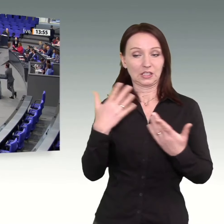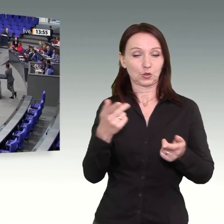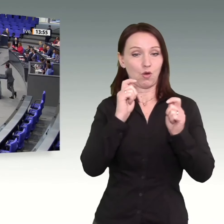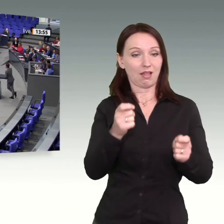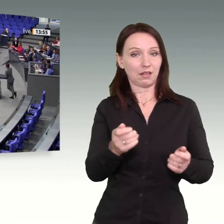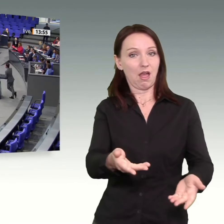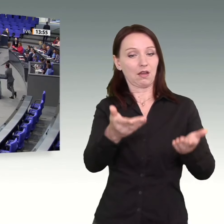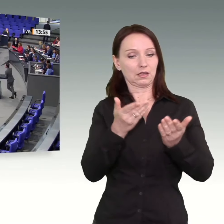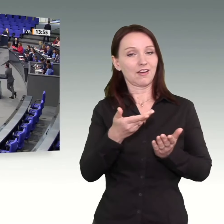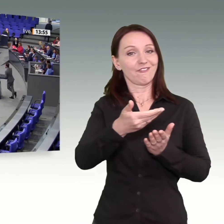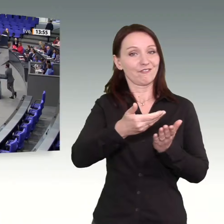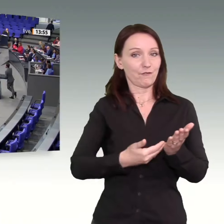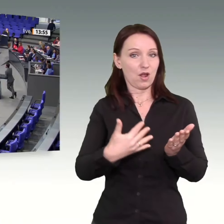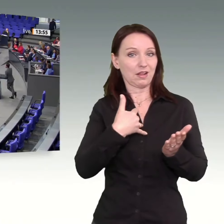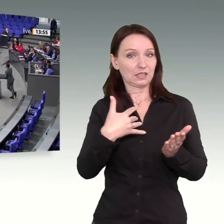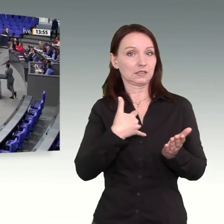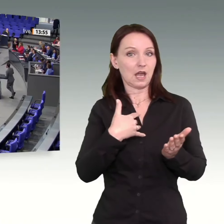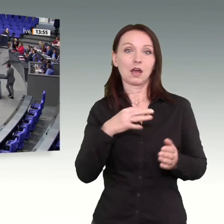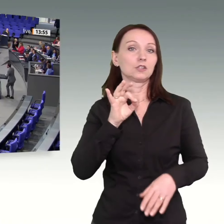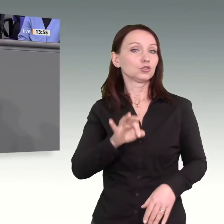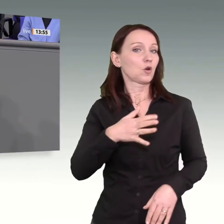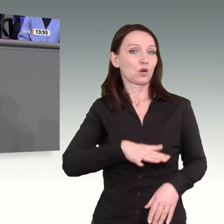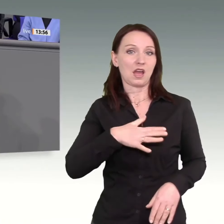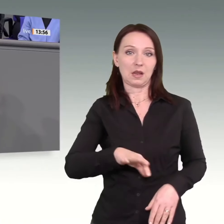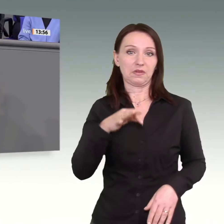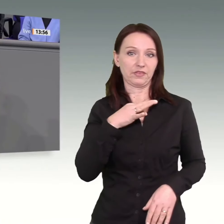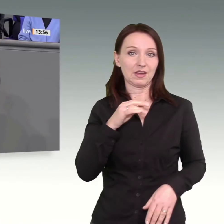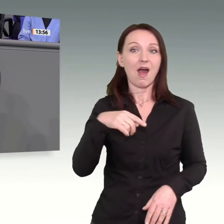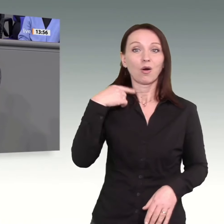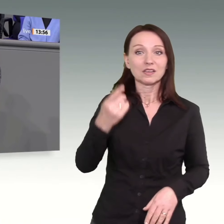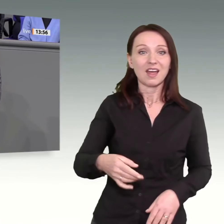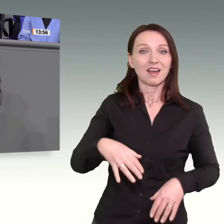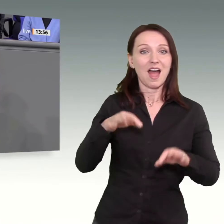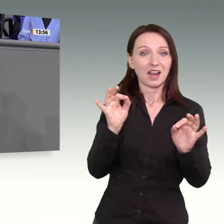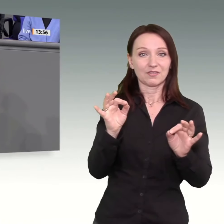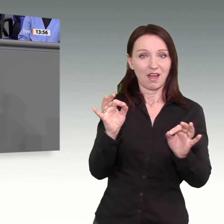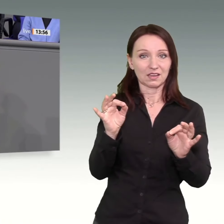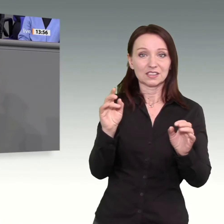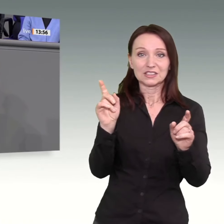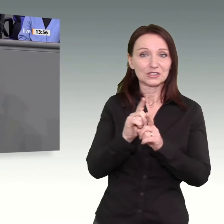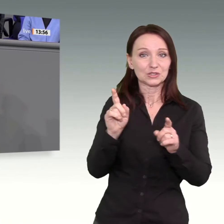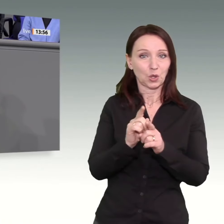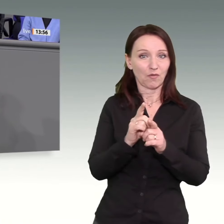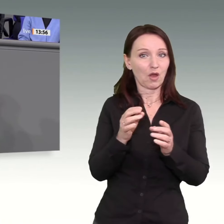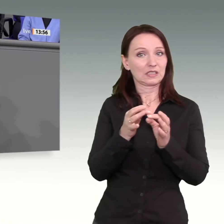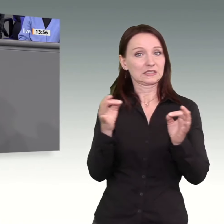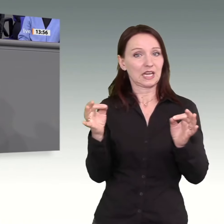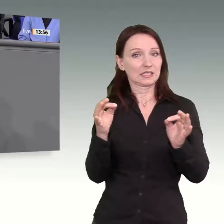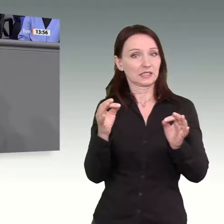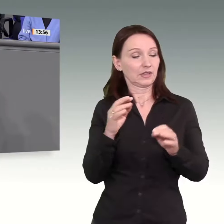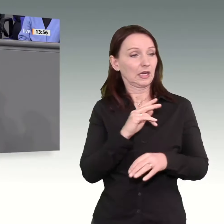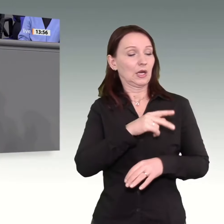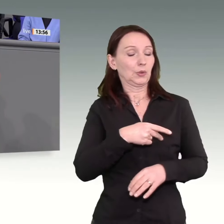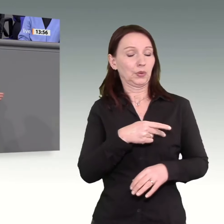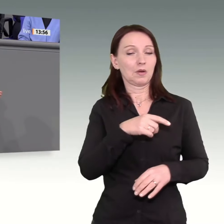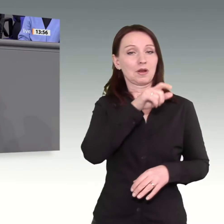Vorlage hätte, einen solchen Antrag als Vorlage hätte, und dann zu Beginn direkt in einem Satz quasi gleichsetzend Faschisten